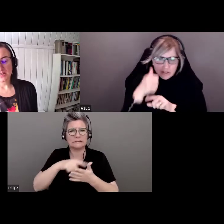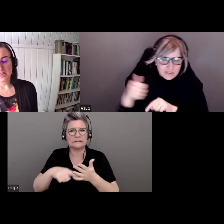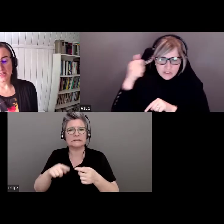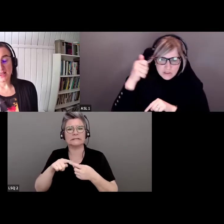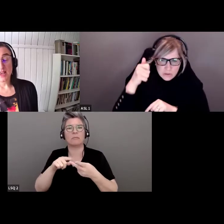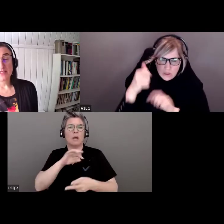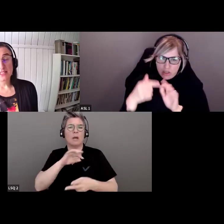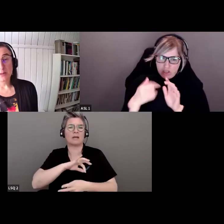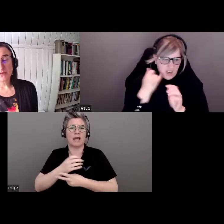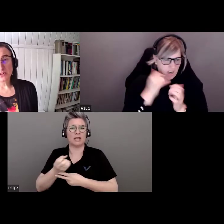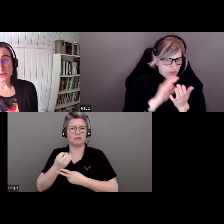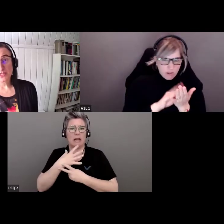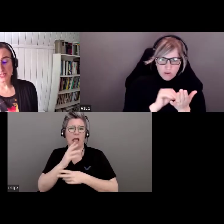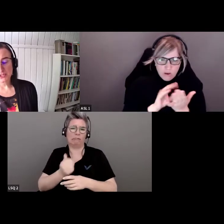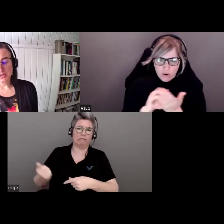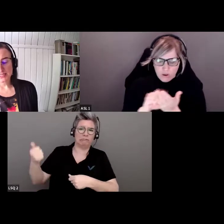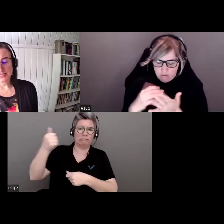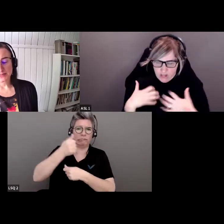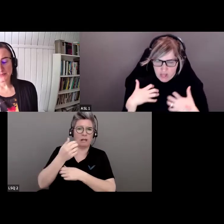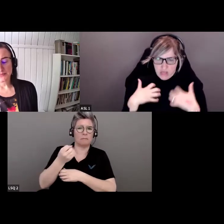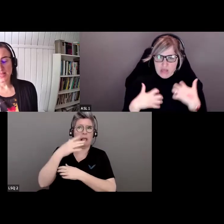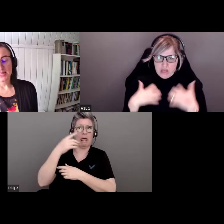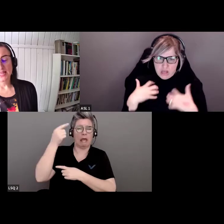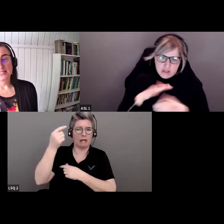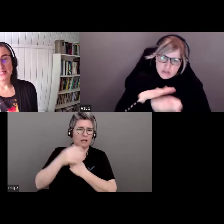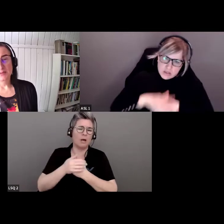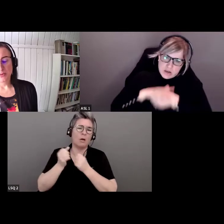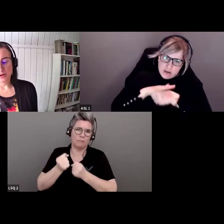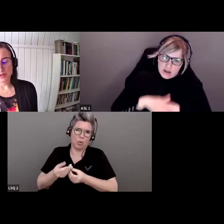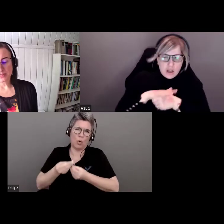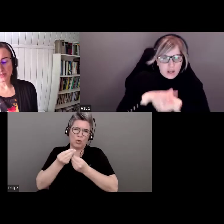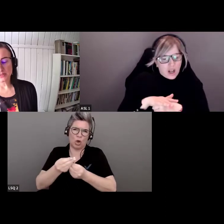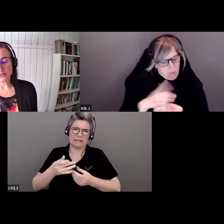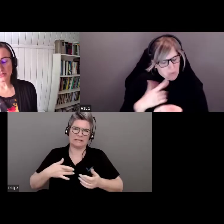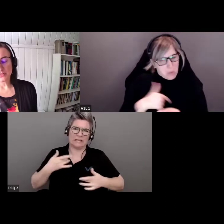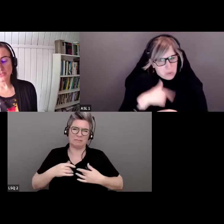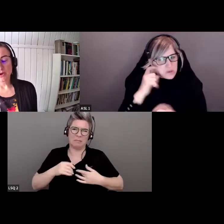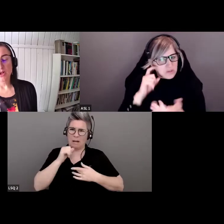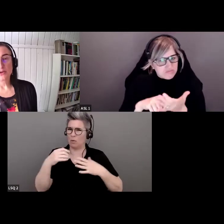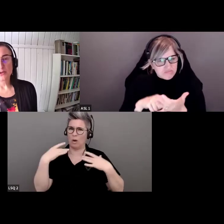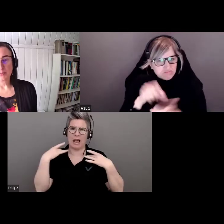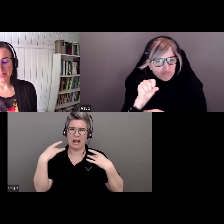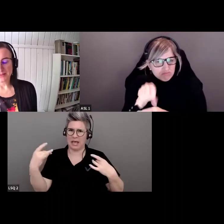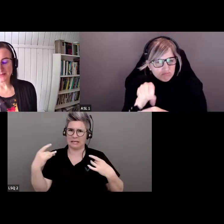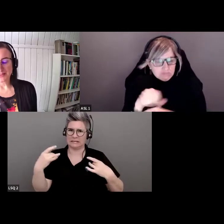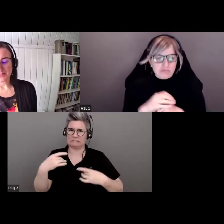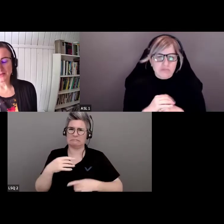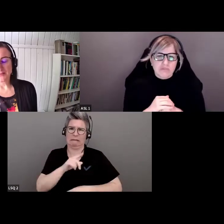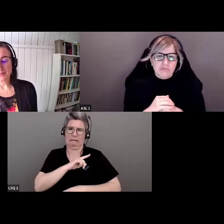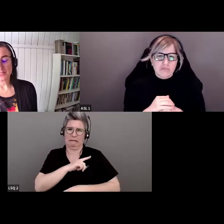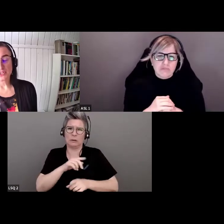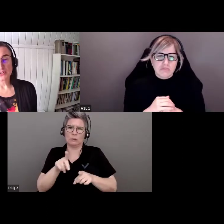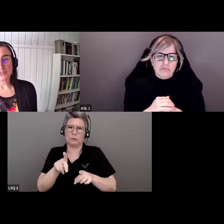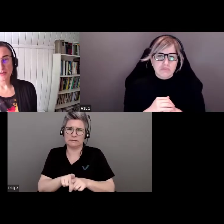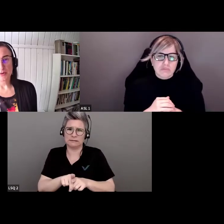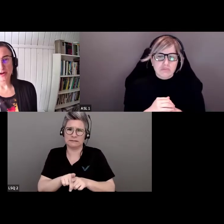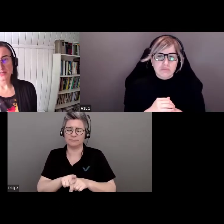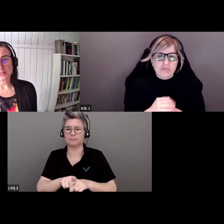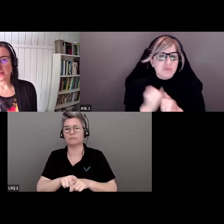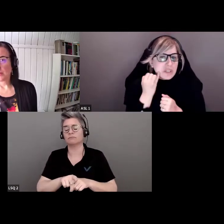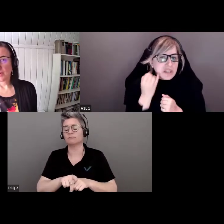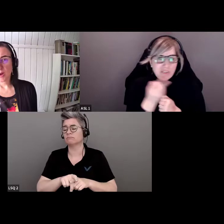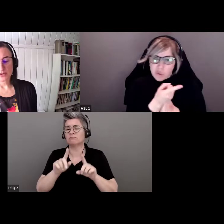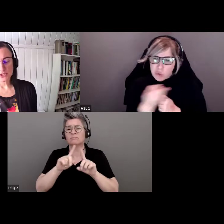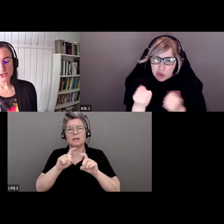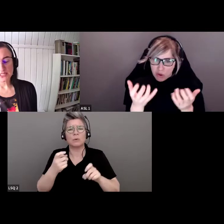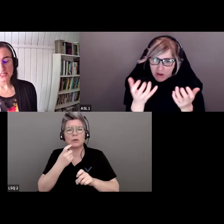privilège blanc et la suprématie blanche peuvent déclencher des sentiments d'inconfort et de détresse. Pour soutenir toutes